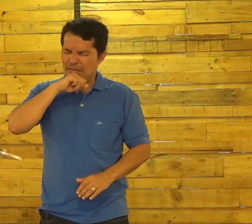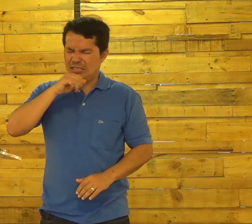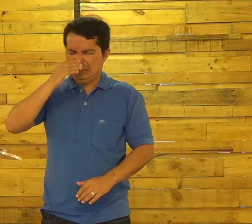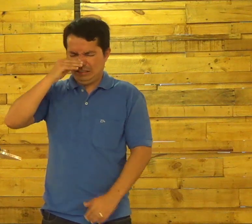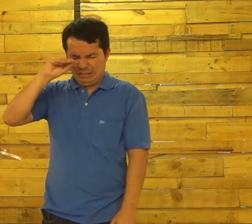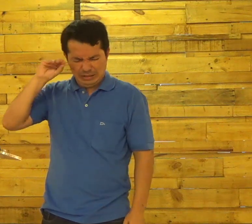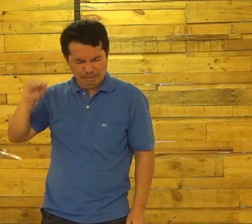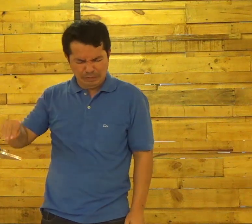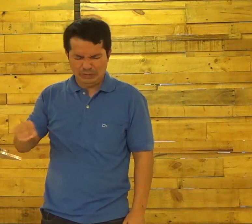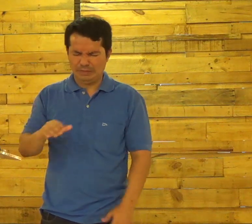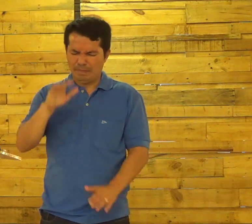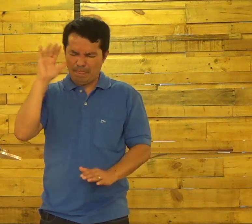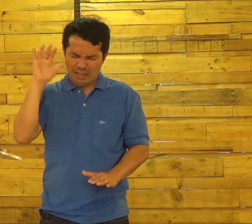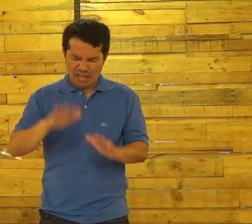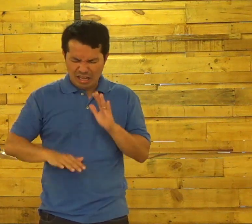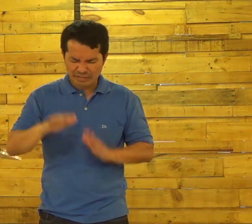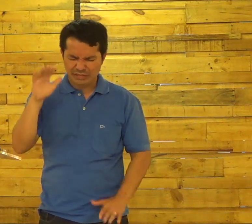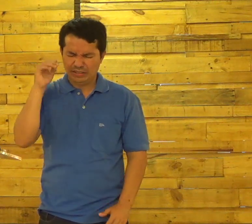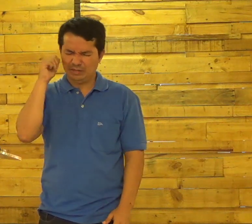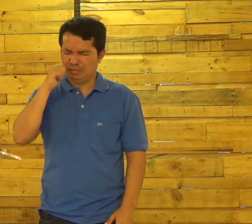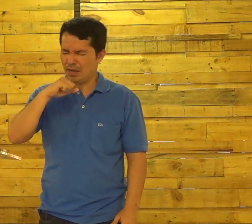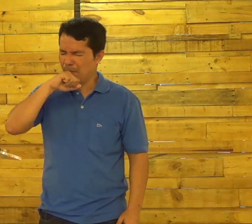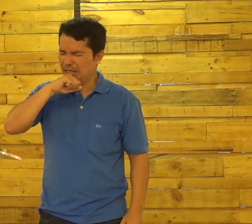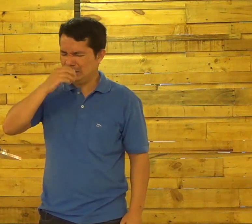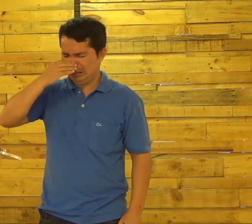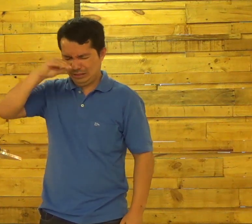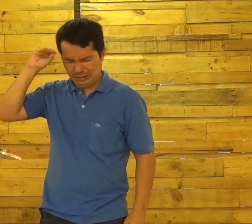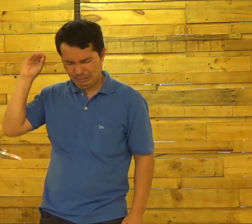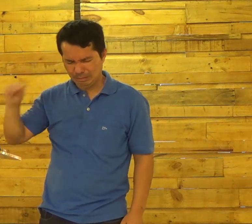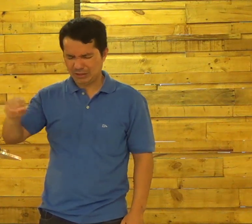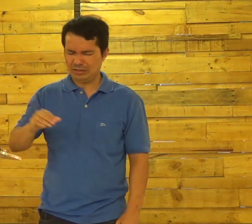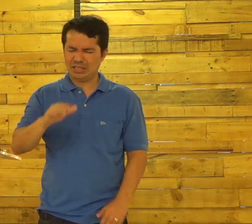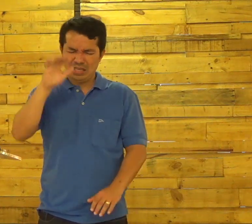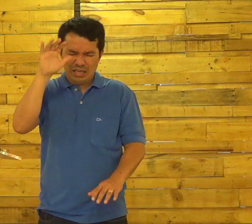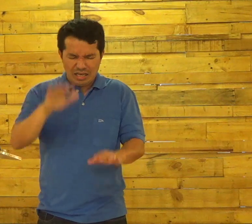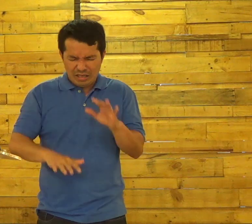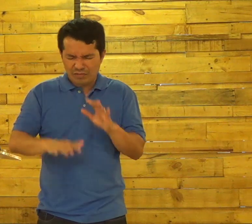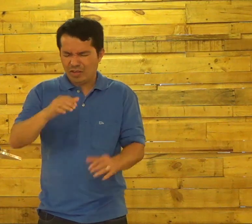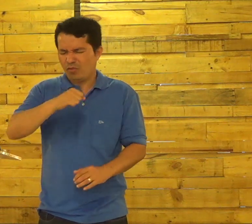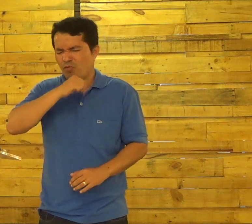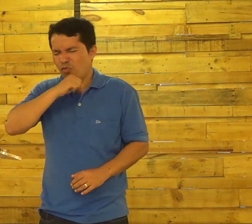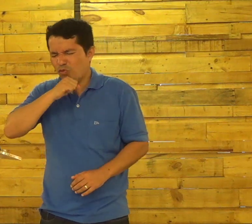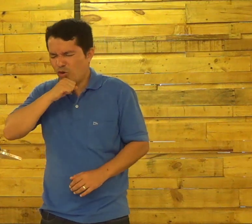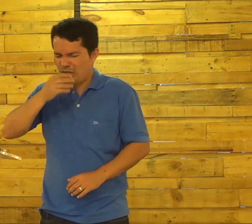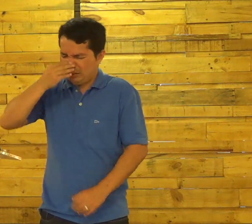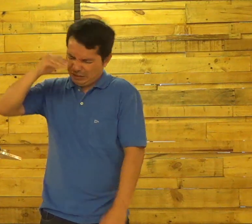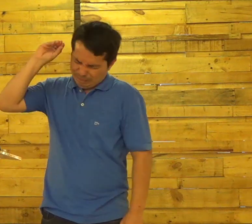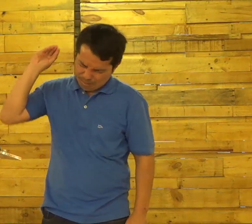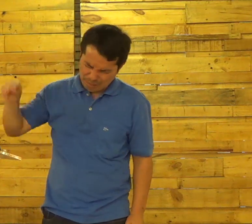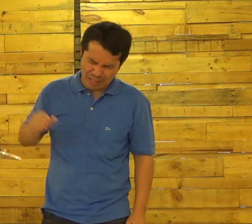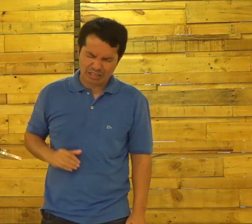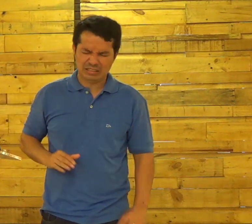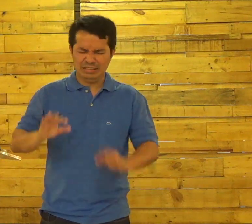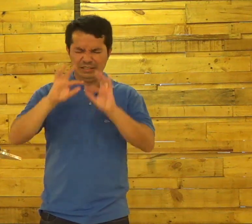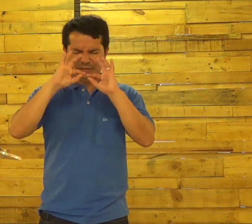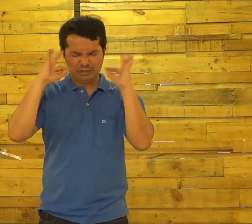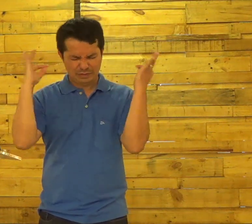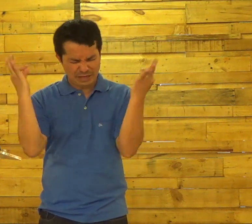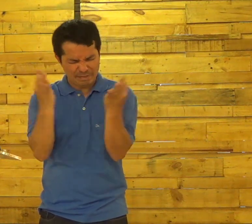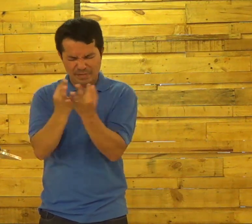Alguns de nós Foram desprezados Pelo pai Pela mãe Pelas avós Pelo